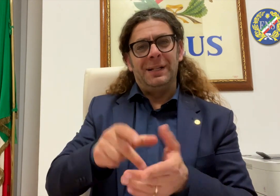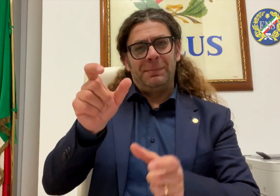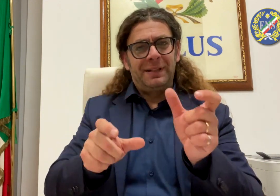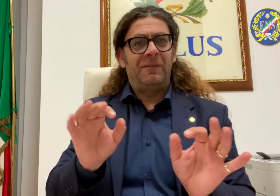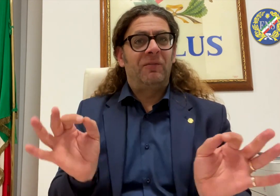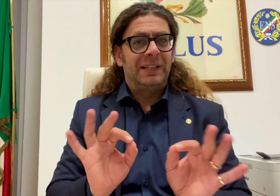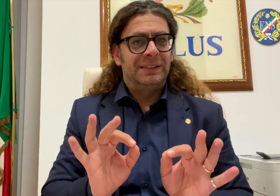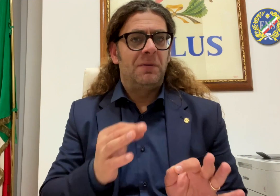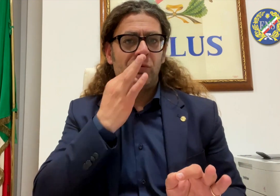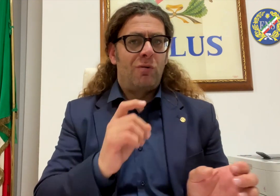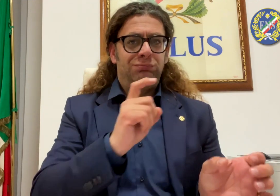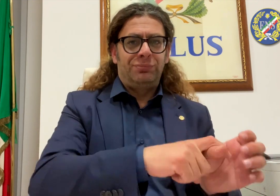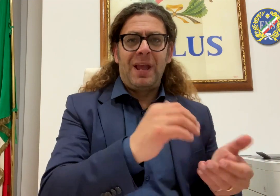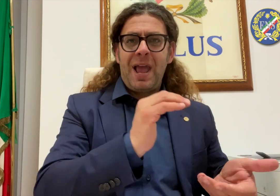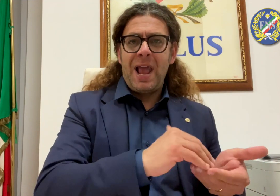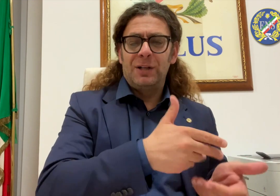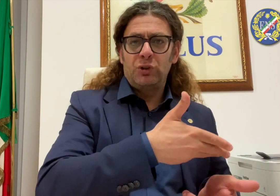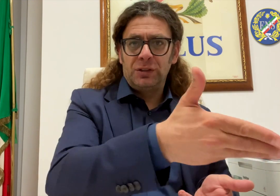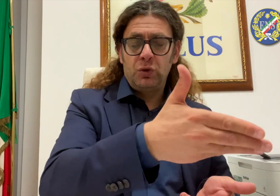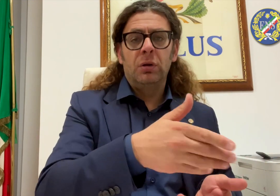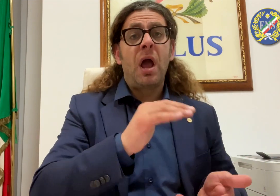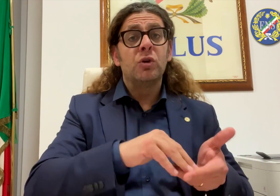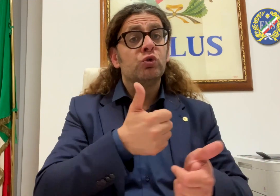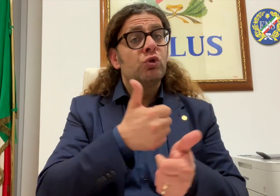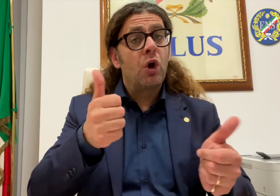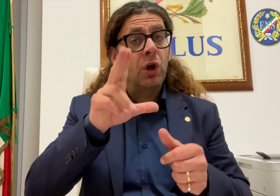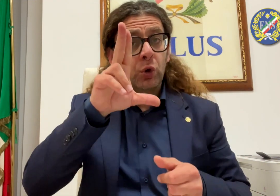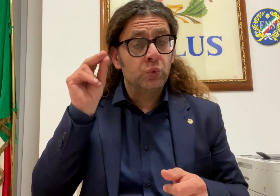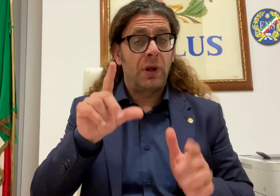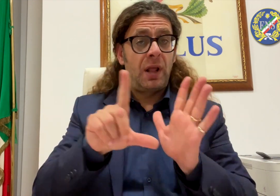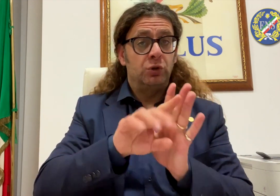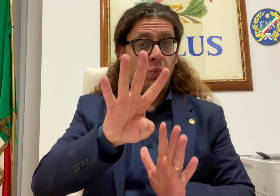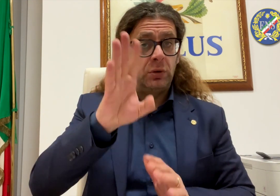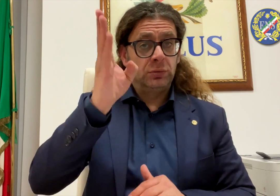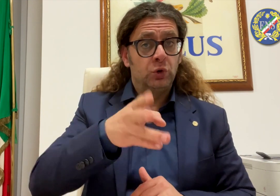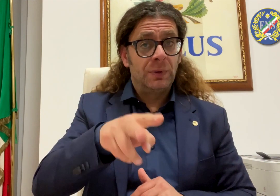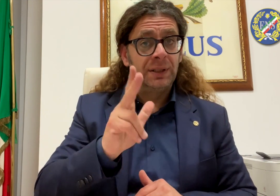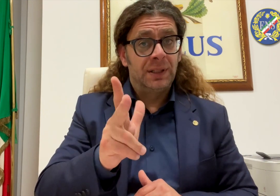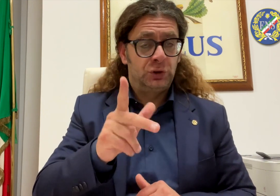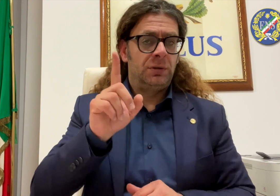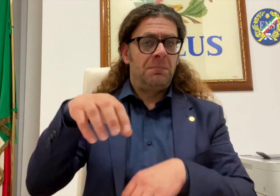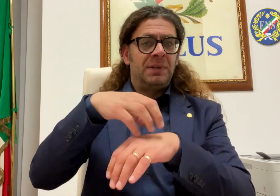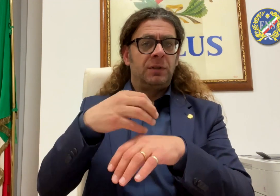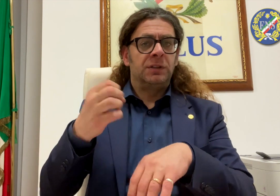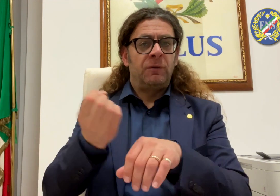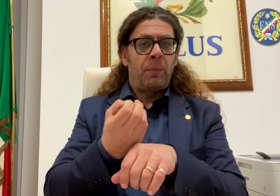è stata approvata dal Parlamento. Abbiamo accolto questa notizia con grande soddisfazione perché ciò conferisce